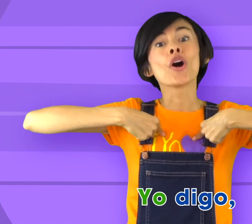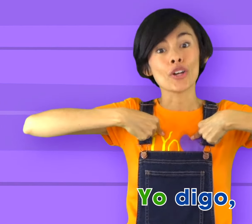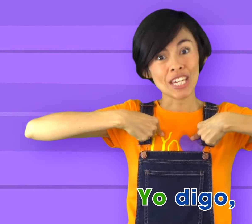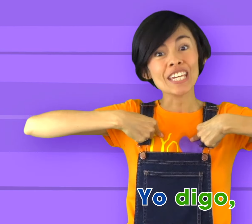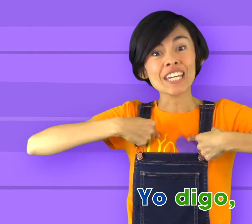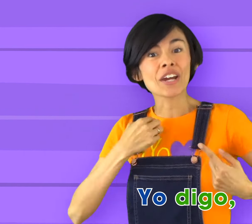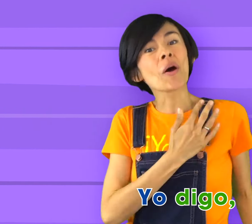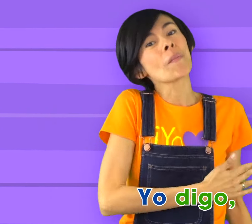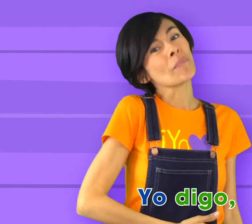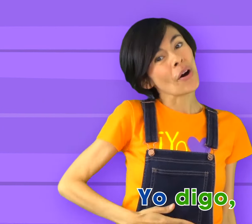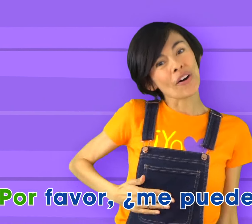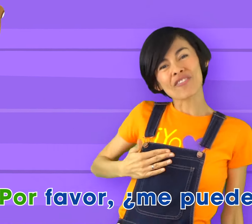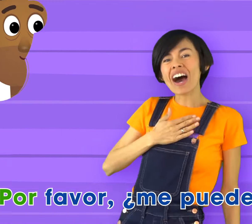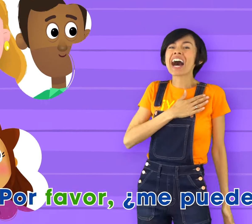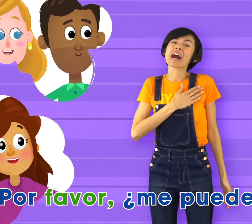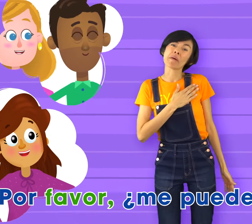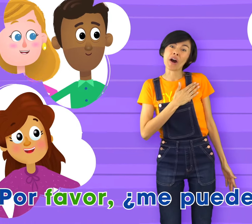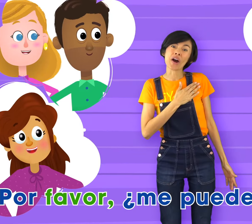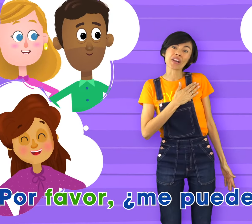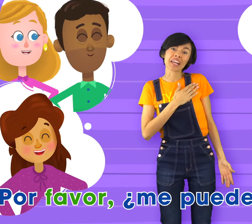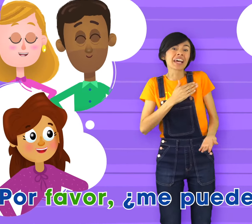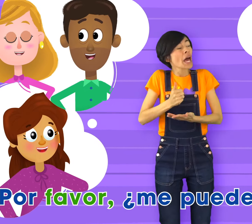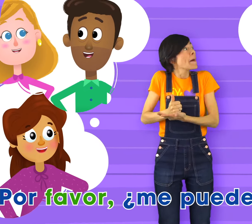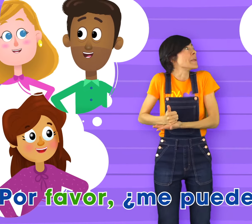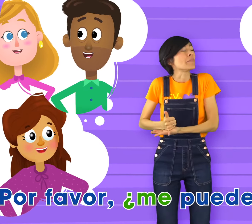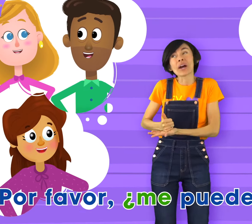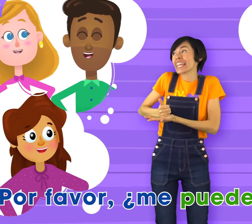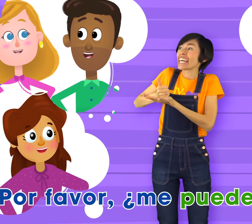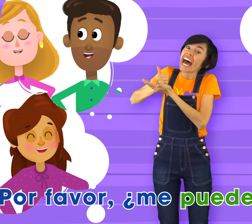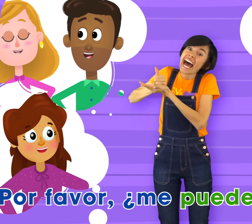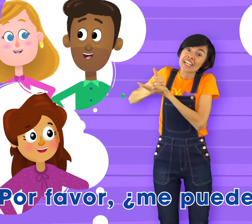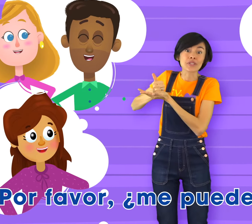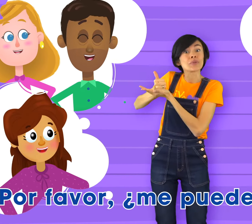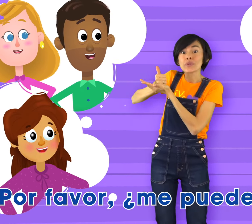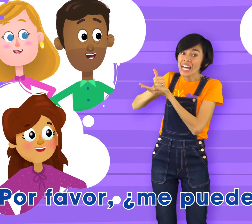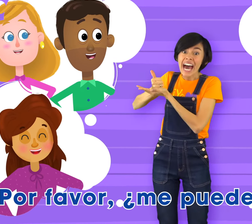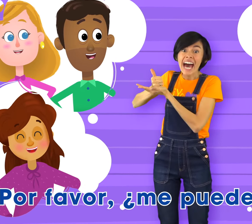yo digo por favor, ¿me pueden ayudar?